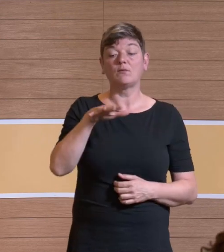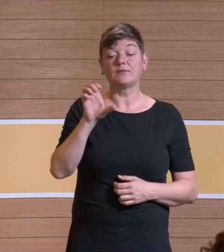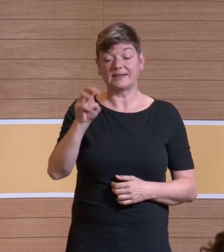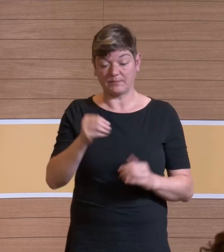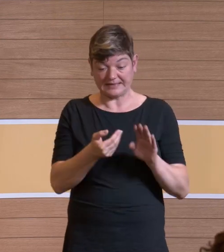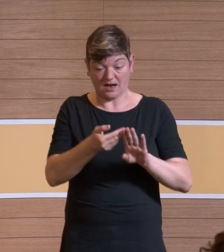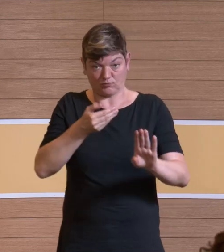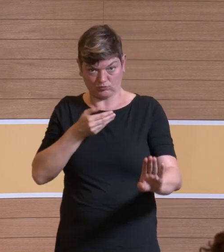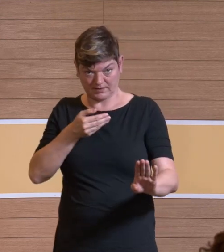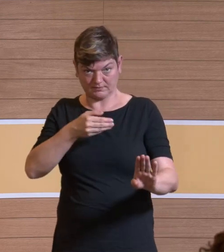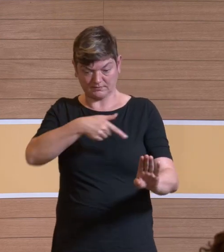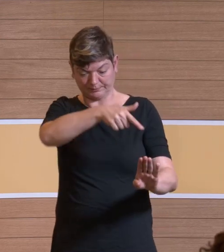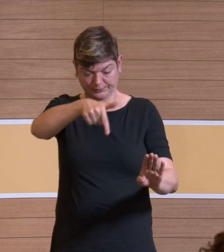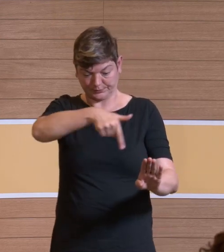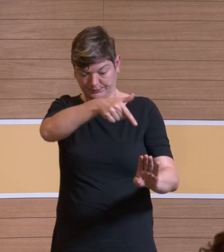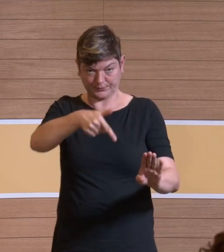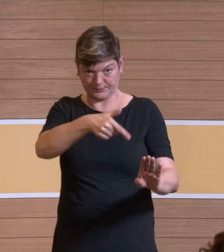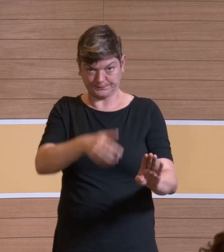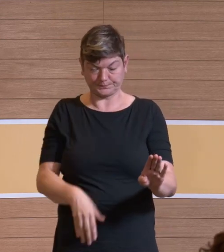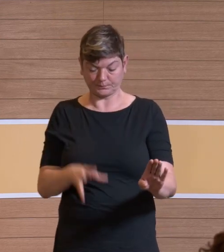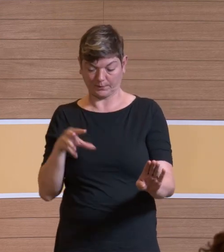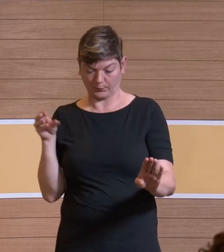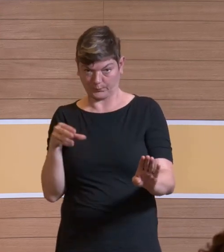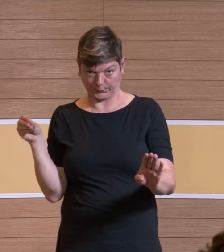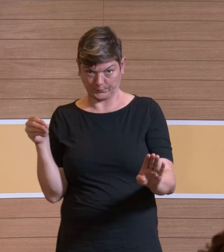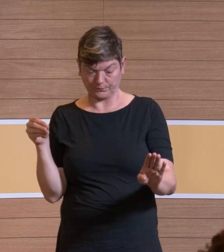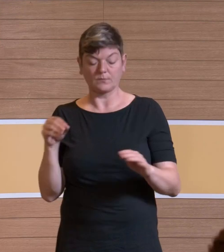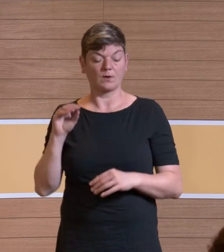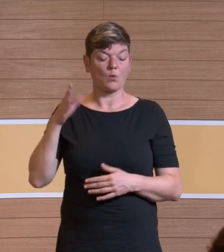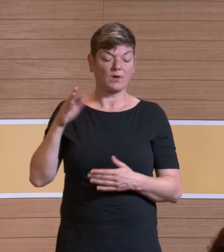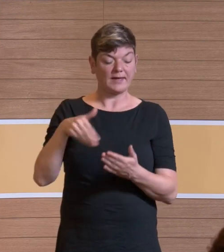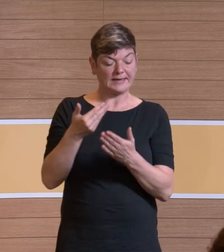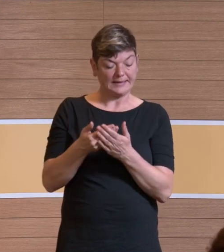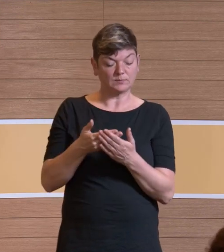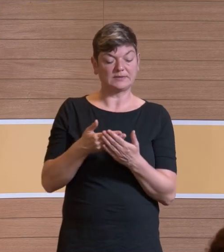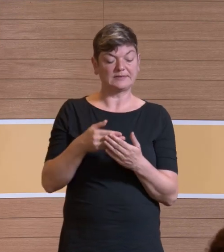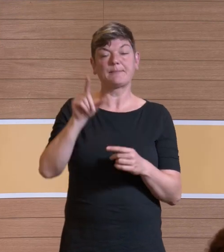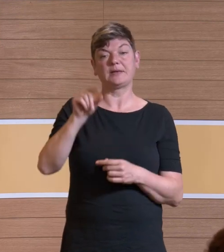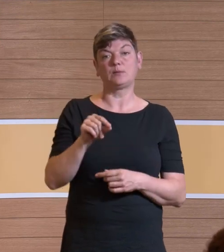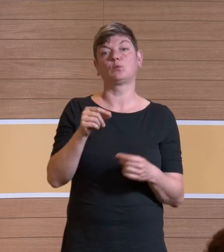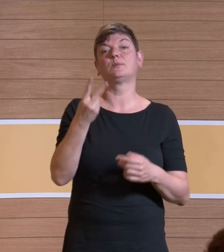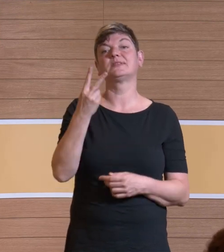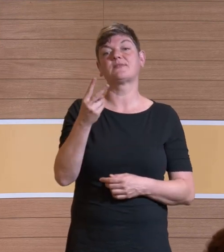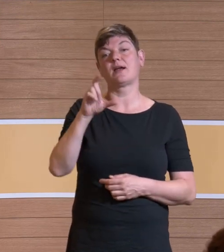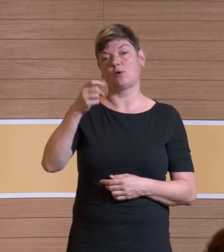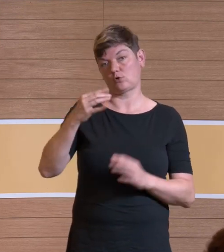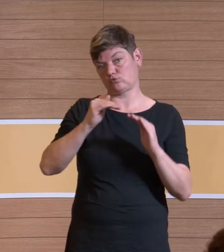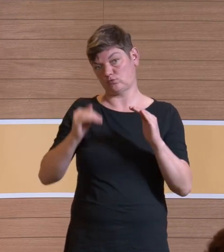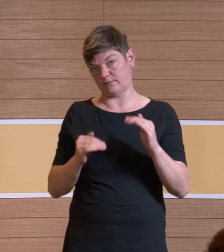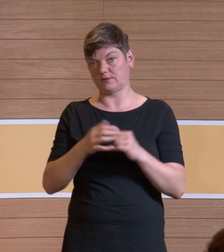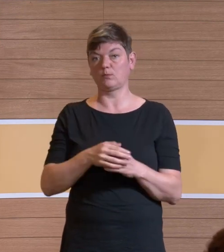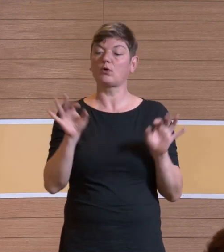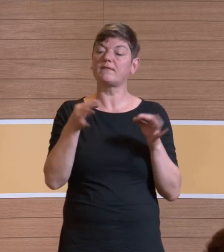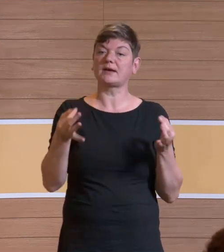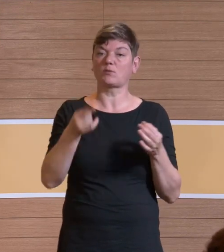dem wesentlichen Punkt liegen Sie ungefähr immer noch bei mindestens zwei Lokstufen, also Faktor 100